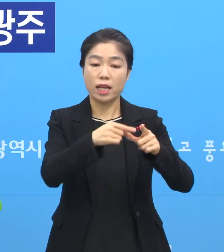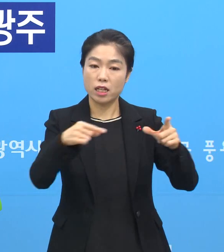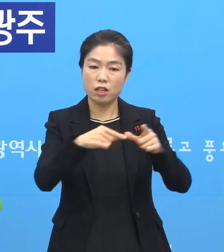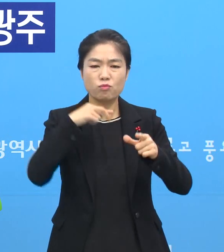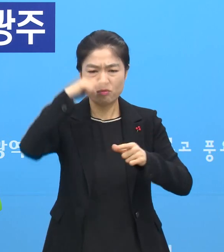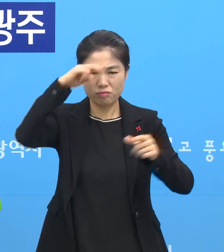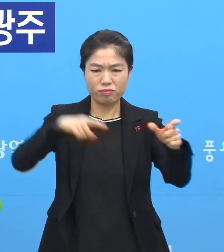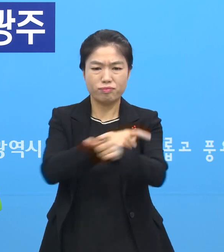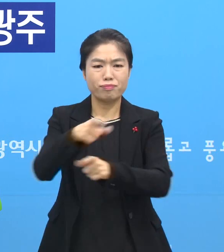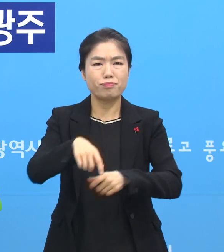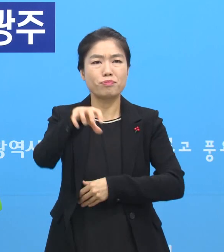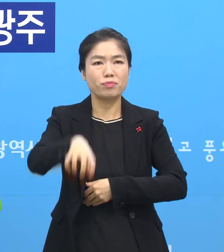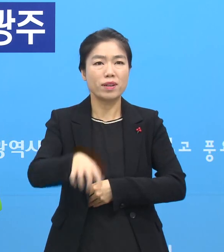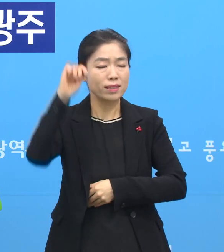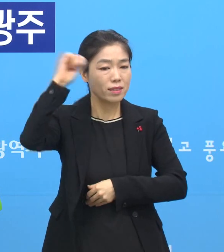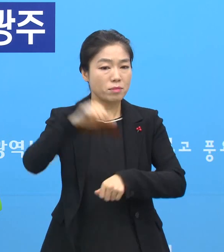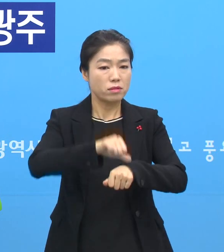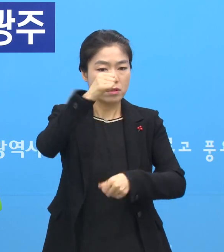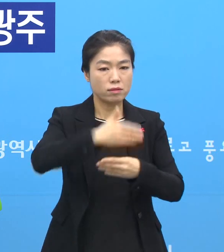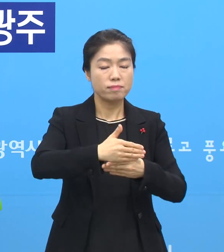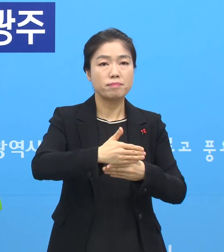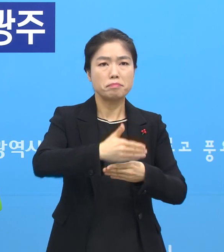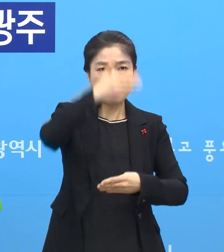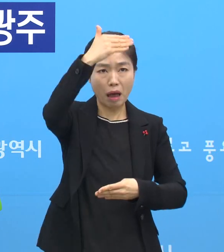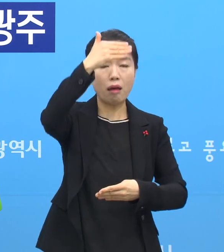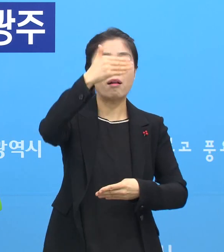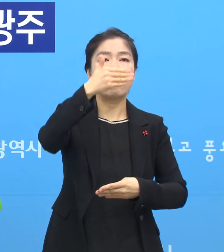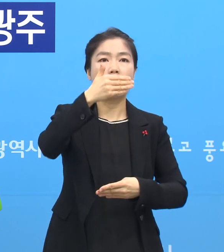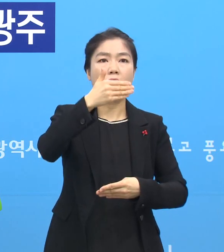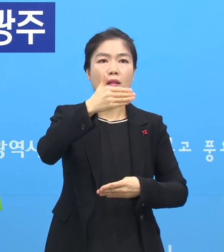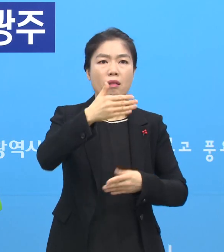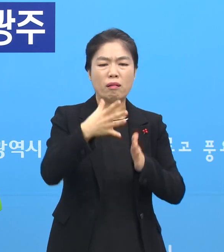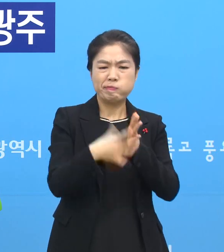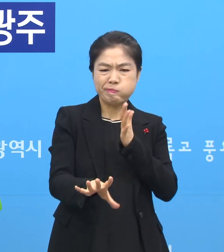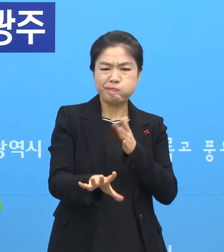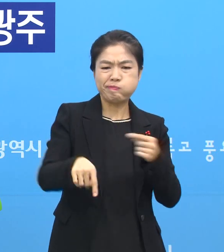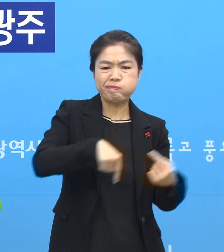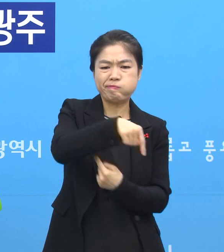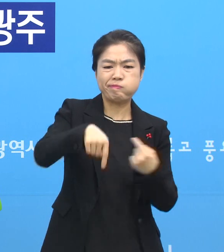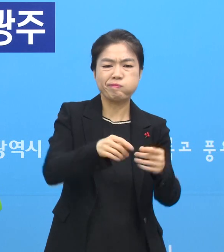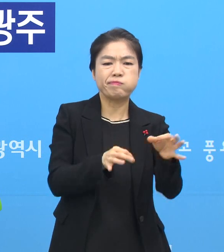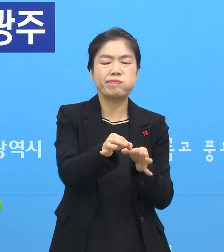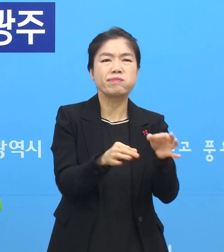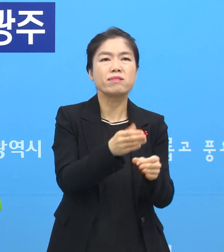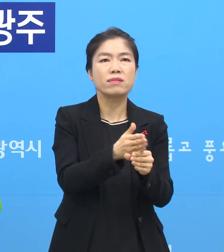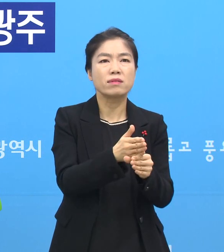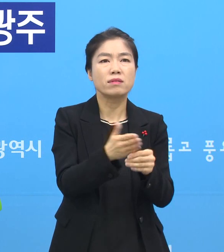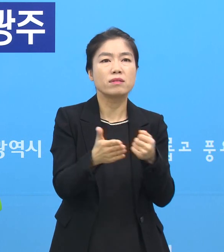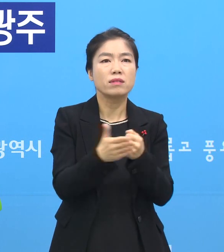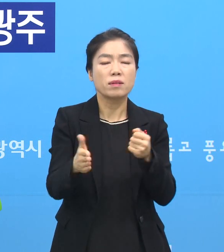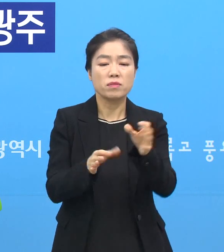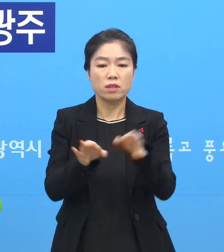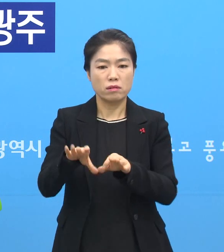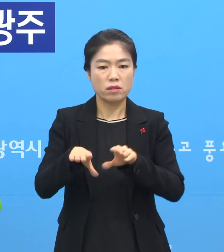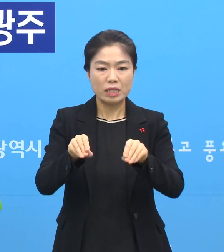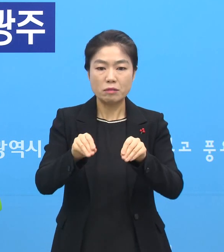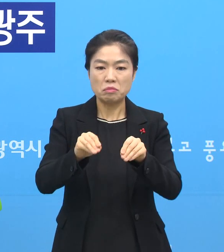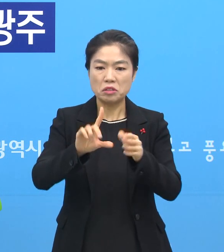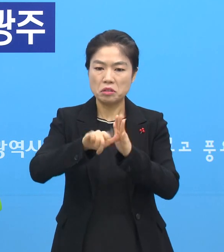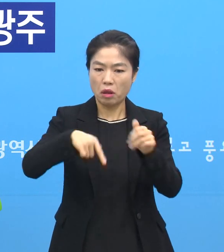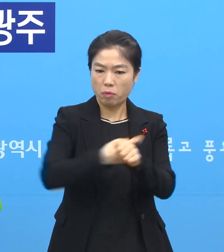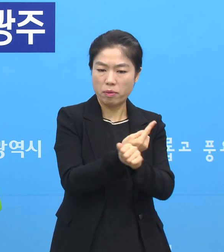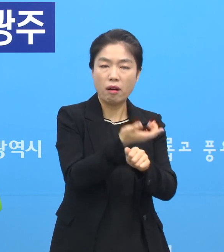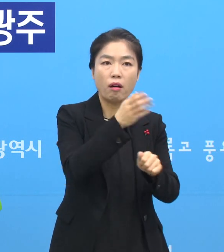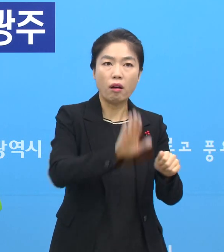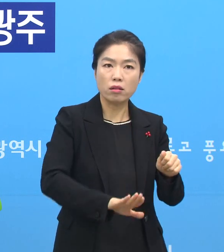주점에서 새벽 5시에 문을 열고 변칙적으로 영업 중이다 합니다. 그래서 영업금지 시간에 해당이 안 된다고 하지만